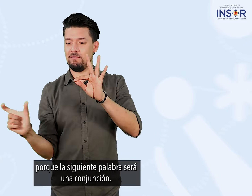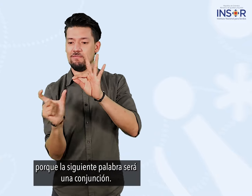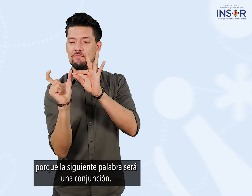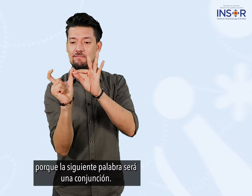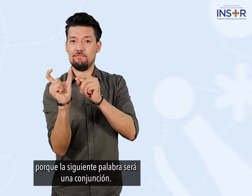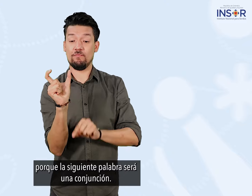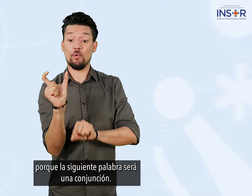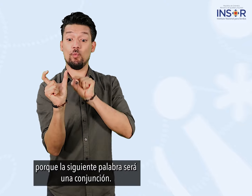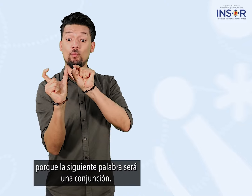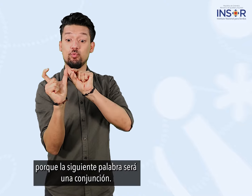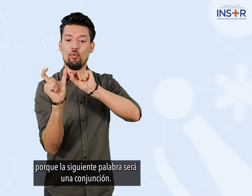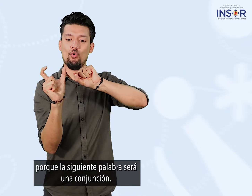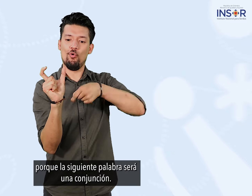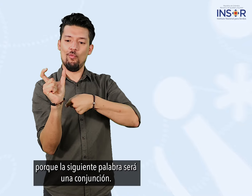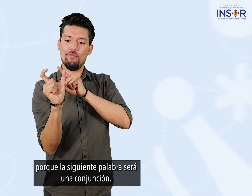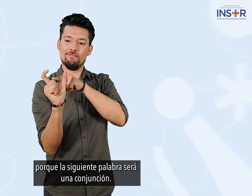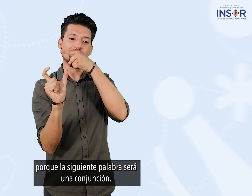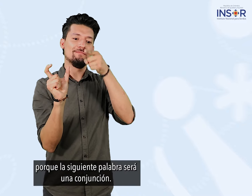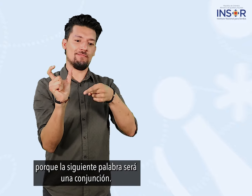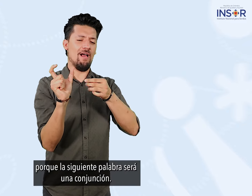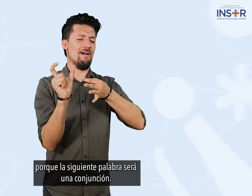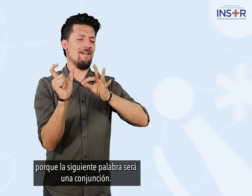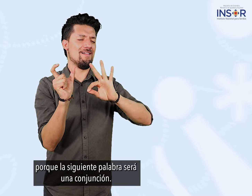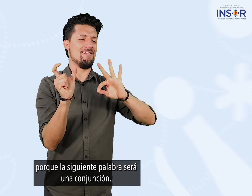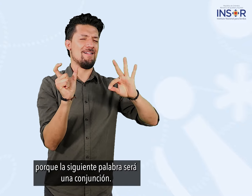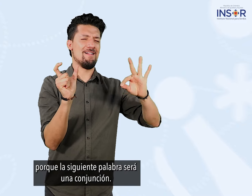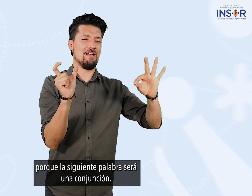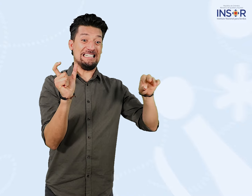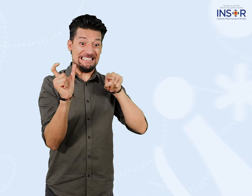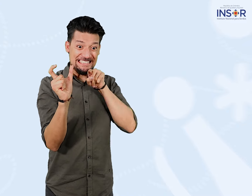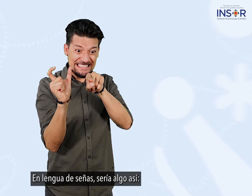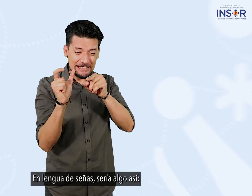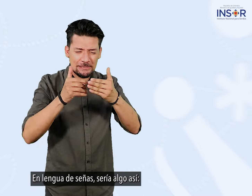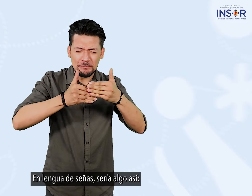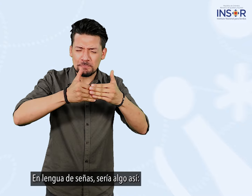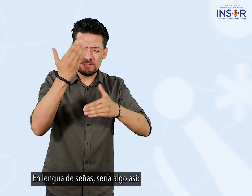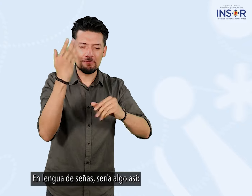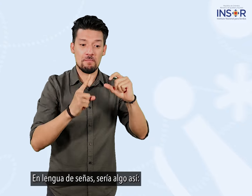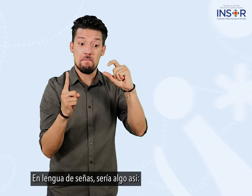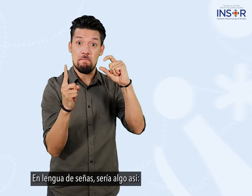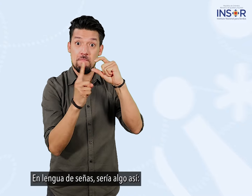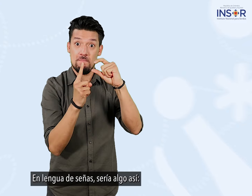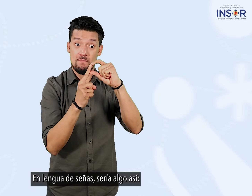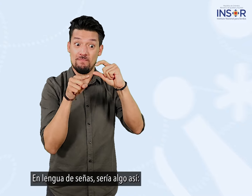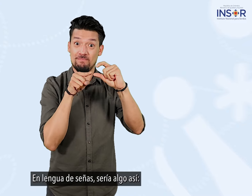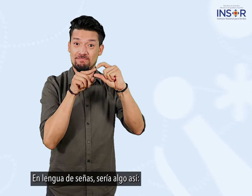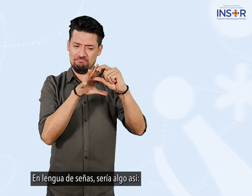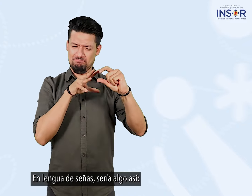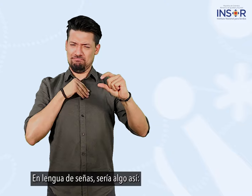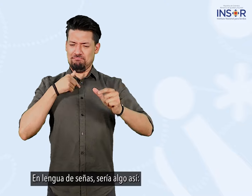coma porque la siguiente palabra será una conjunción en lengua de señas sería algo así